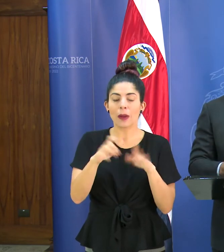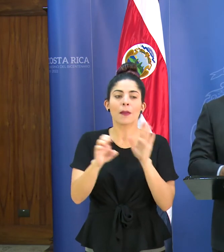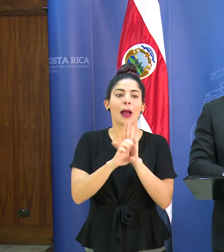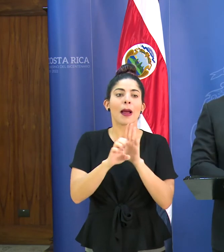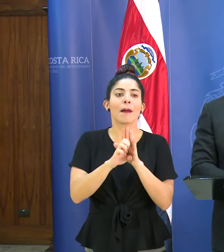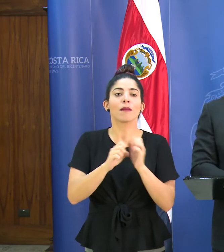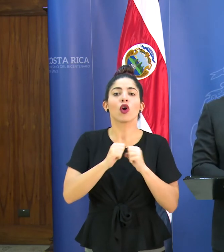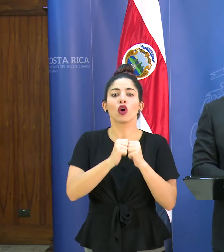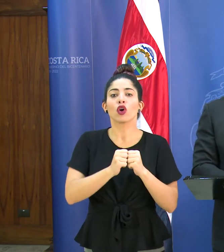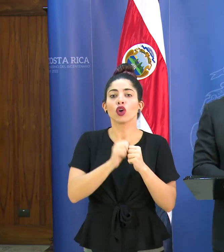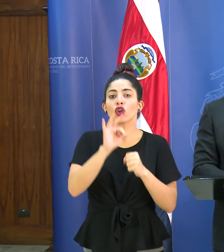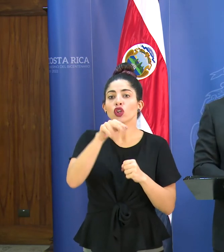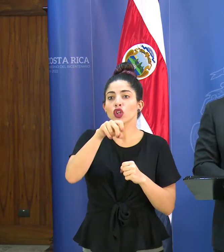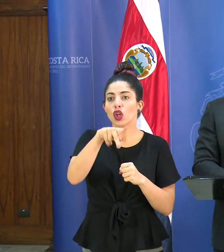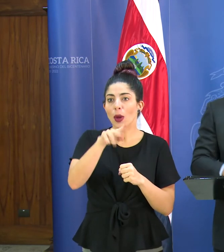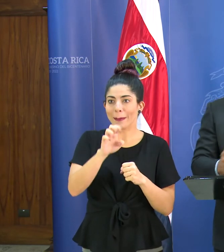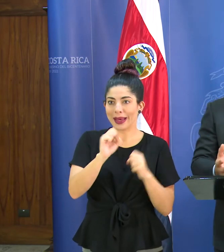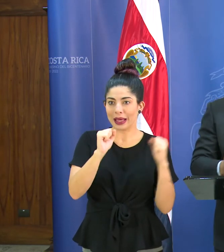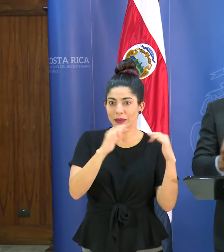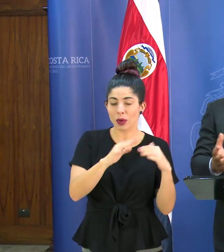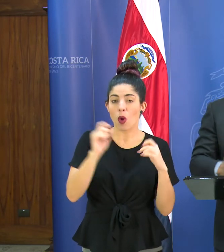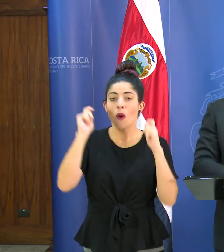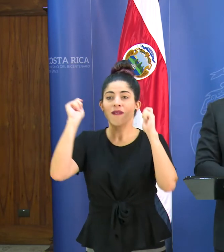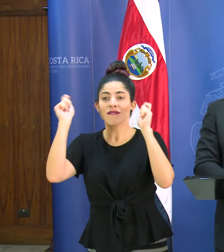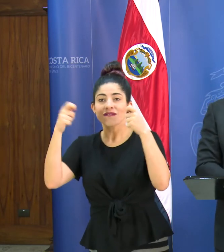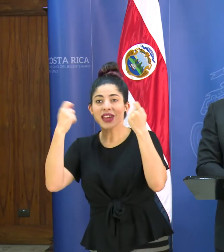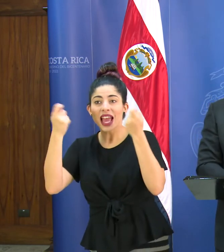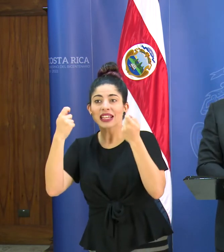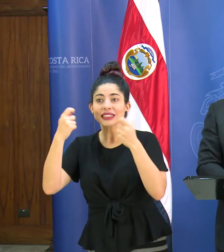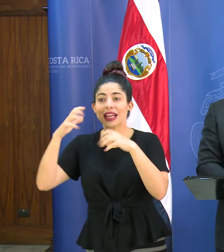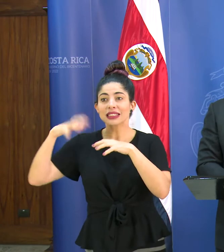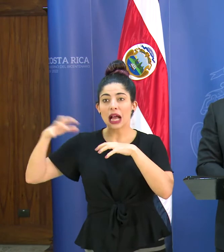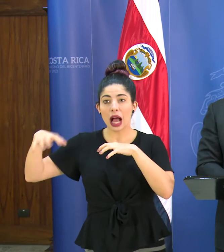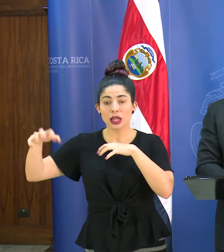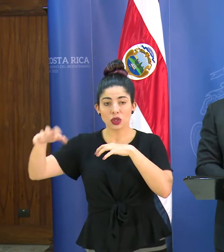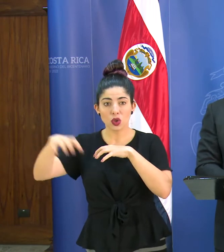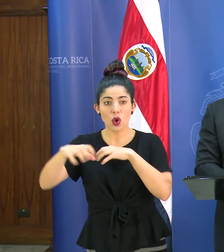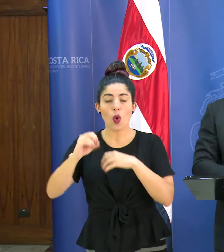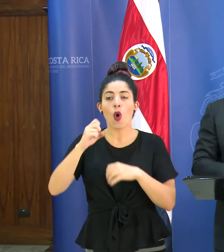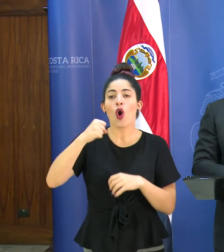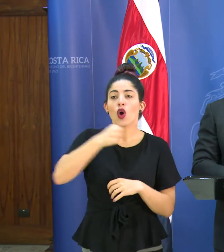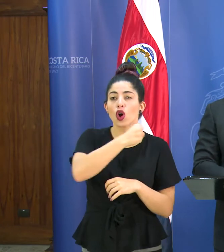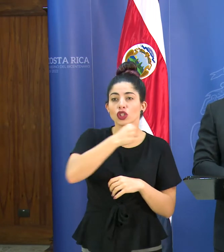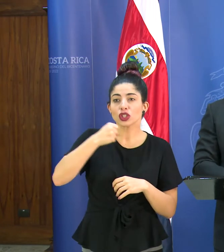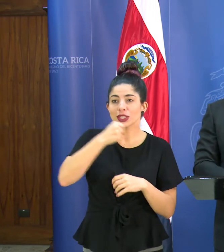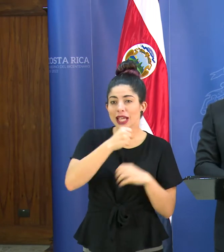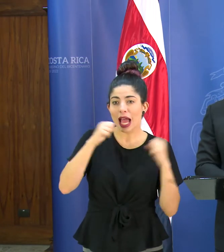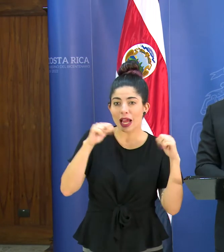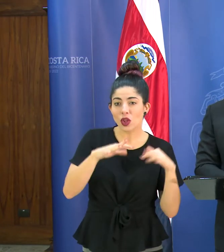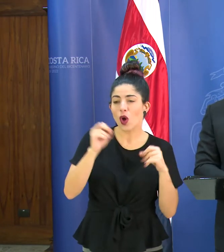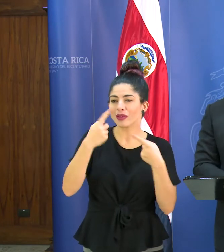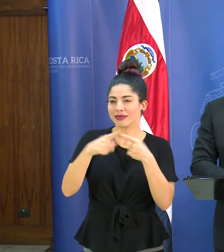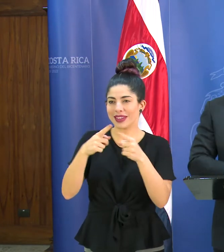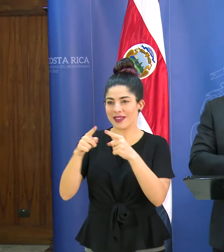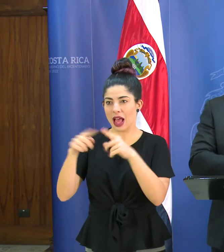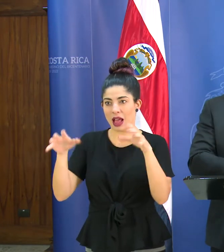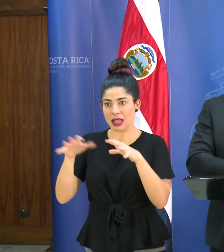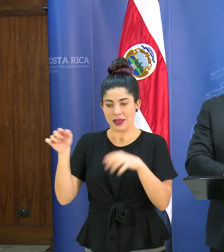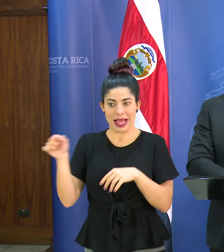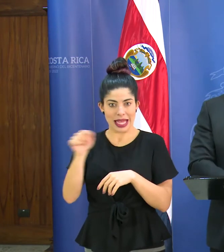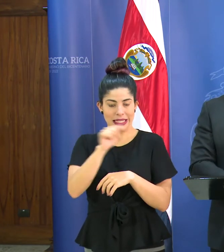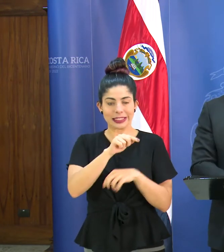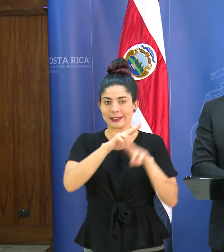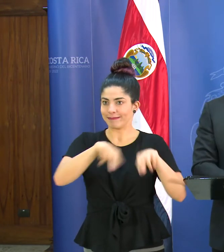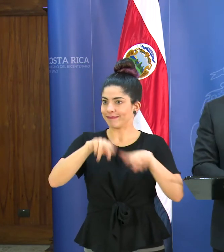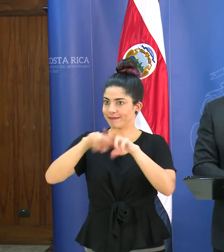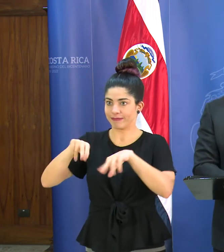como topes, tales como fiestas cantonales, conciertos, conciertos, otro tipo de espectáculos. Para